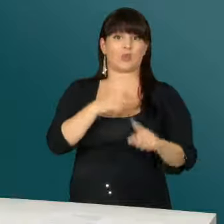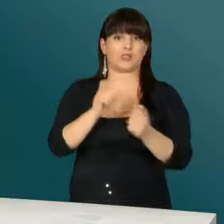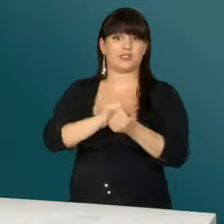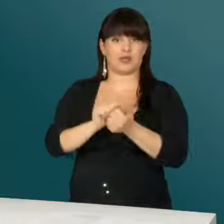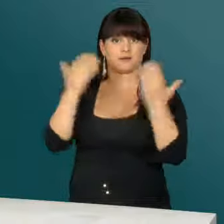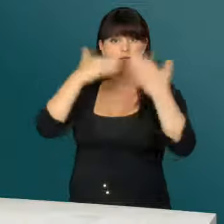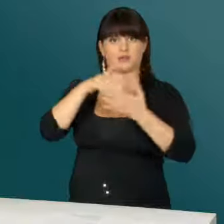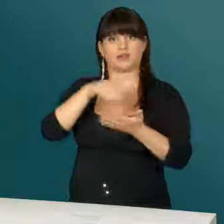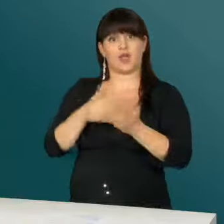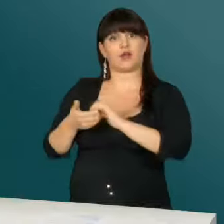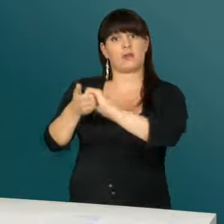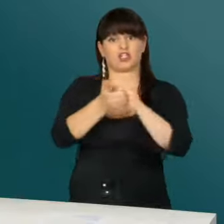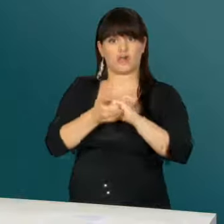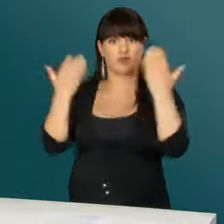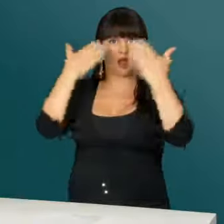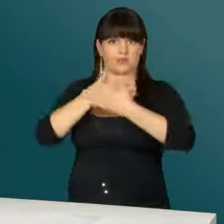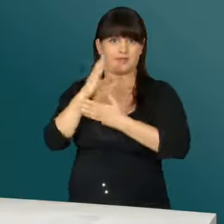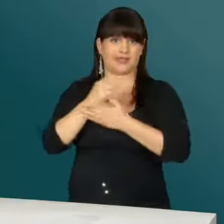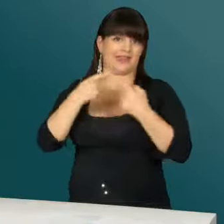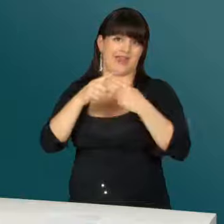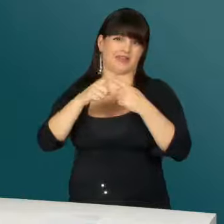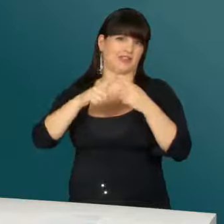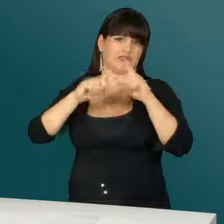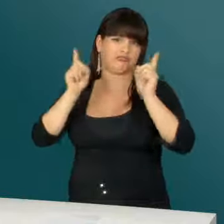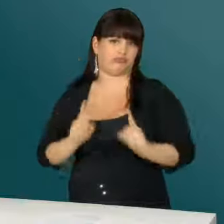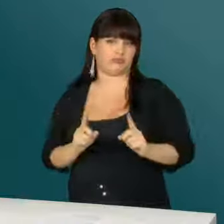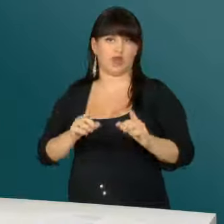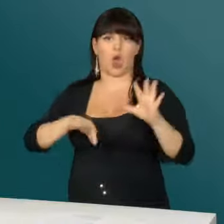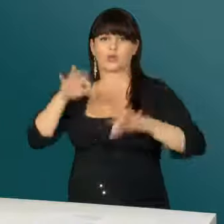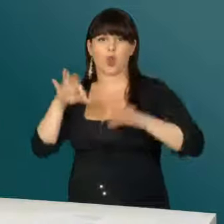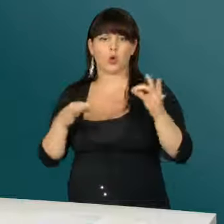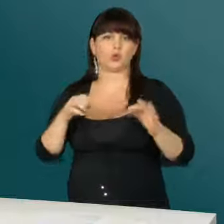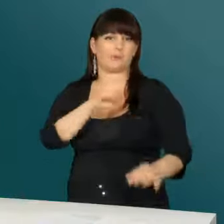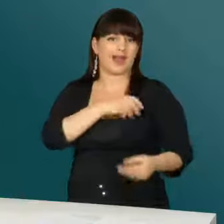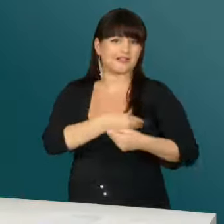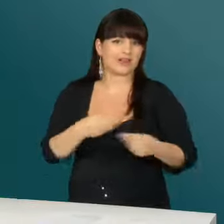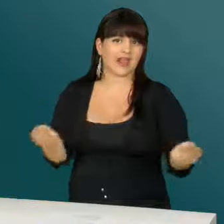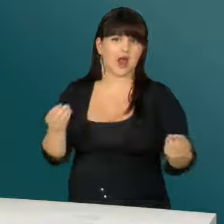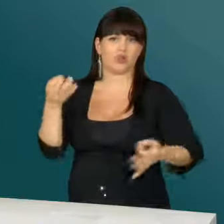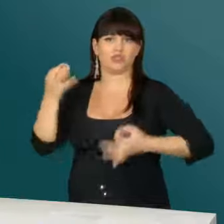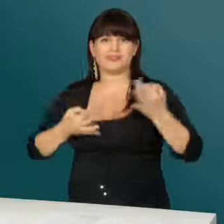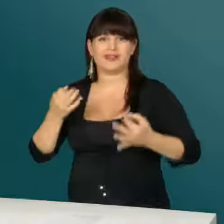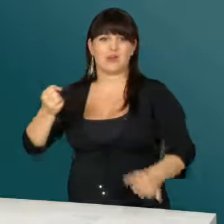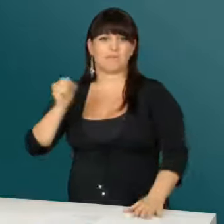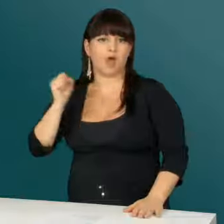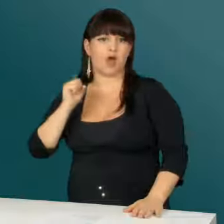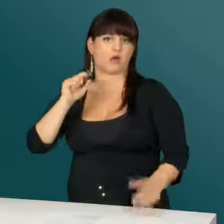Freitag und Samstagabend werden Kameradschaftsabende mit diversen Attraktionen wie Auslosungen, Preisverleihungen, Spiele,